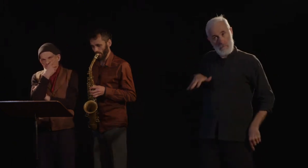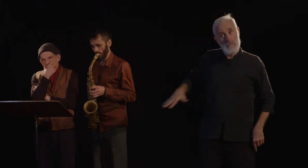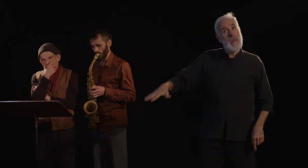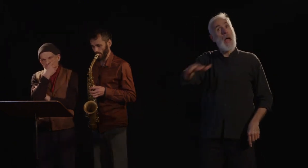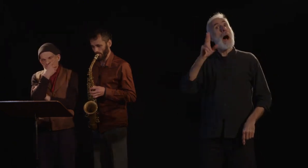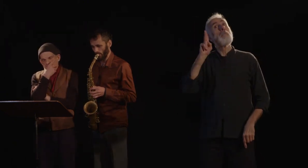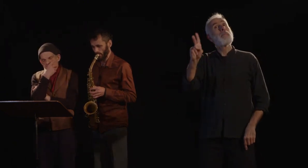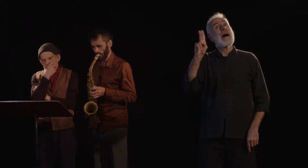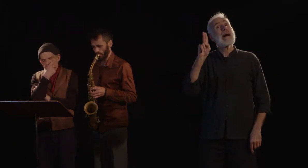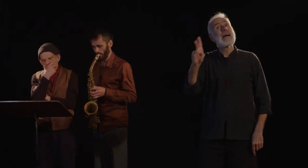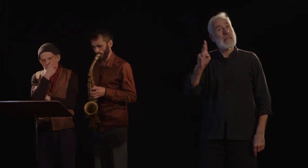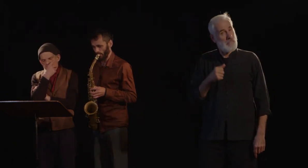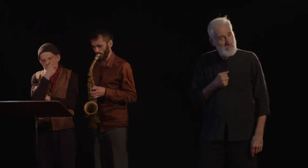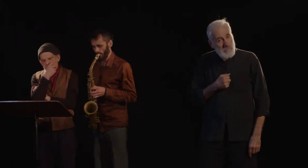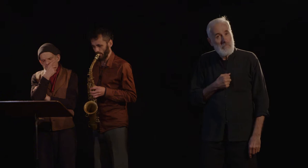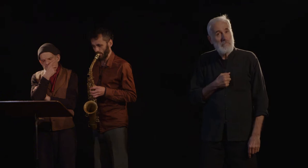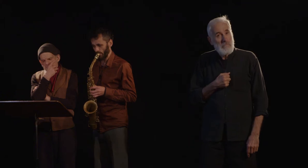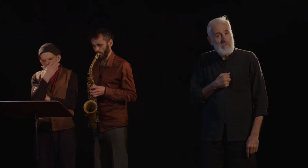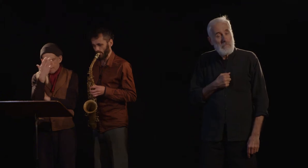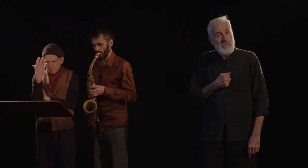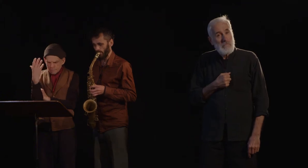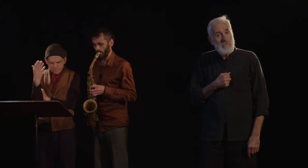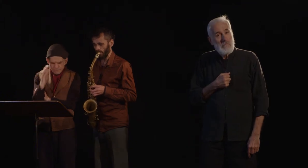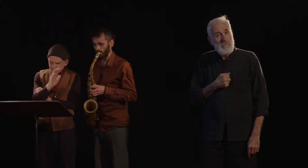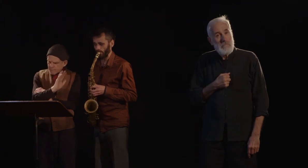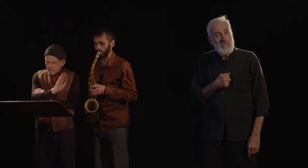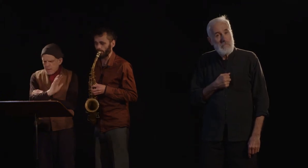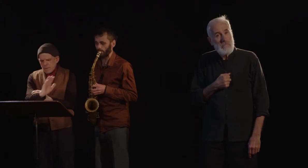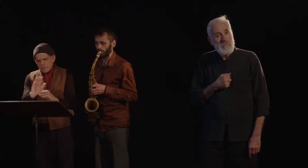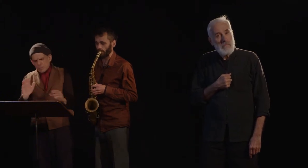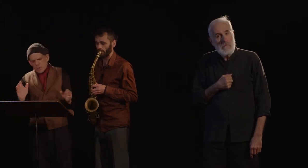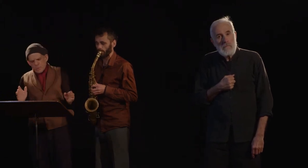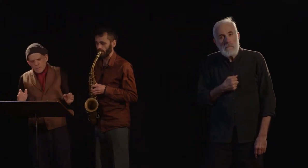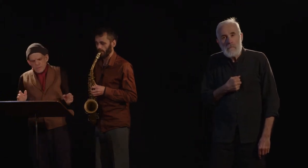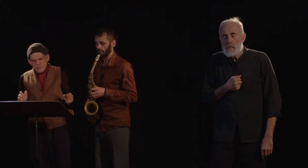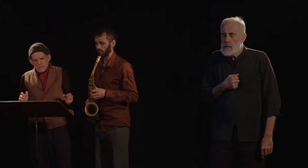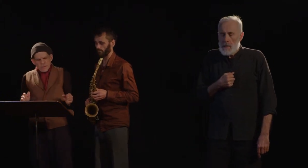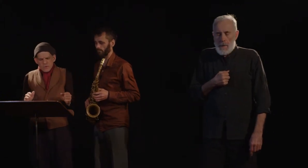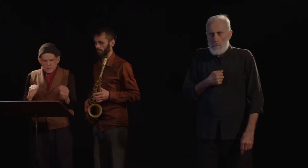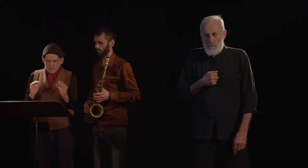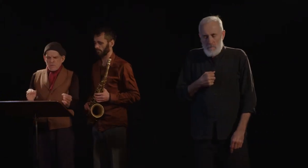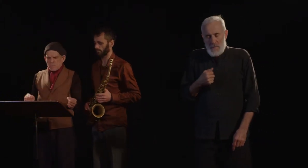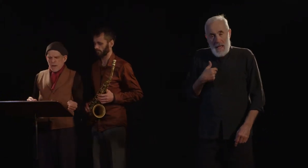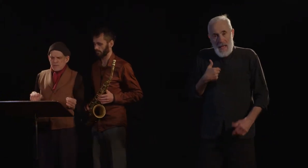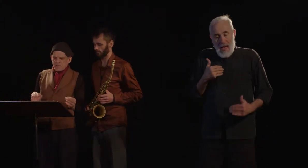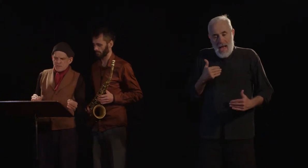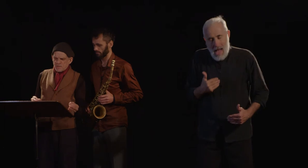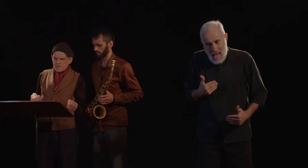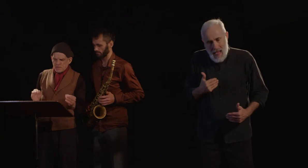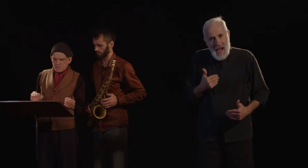mon Dieu, je n'hésite pas à les citer, ces